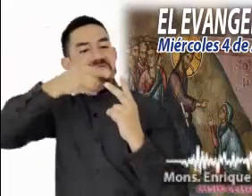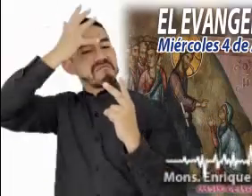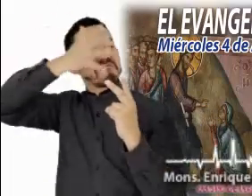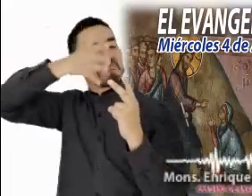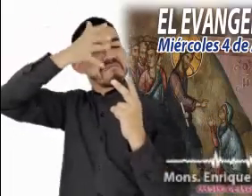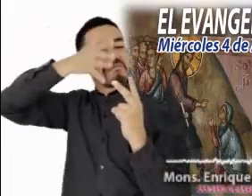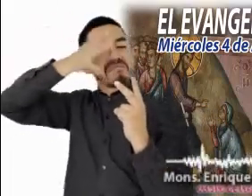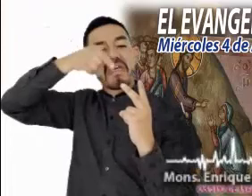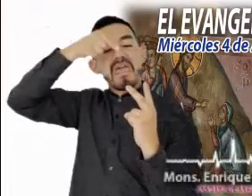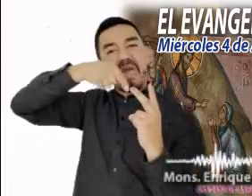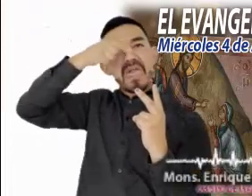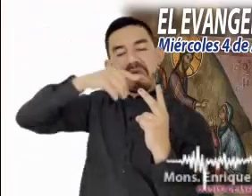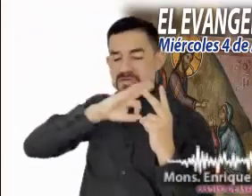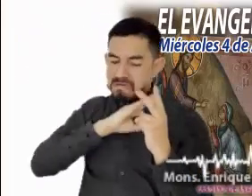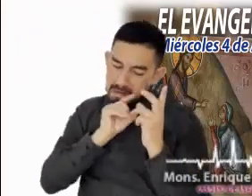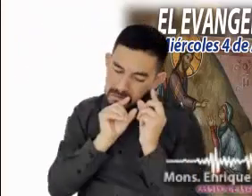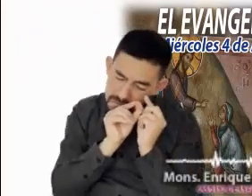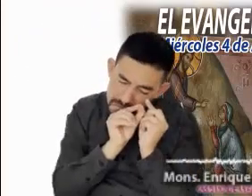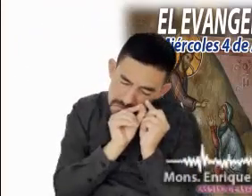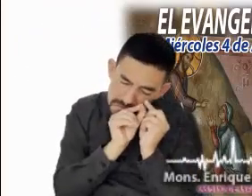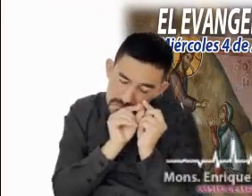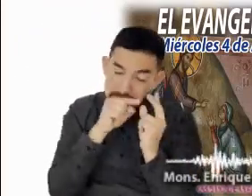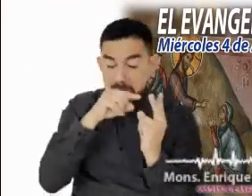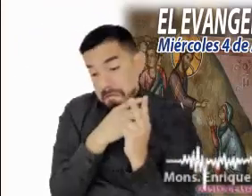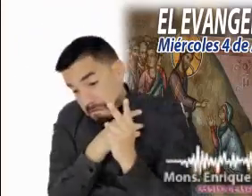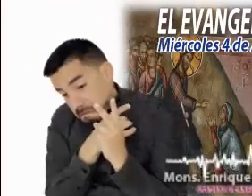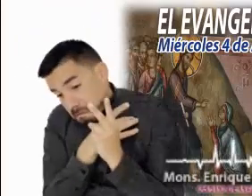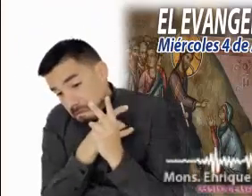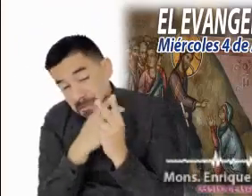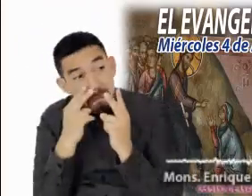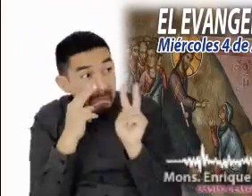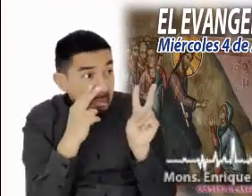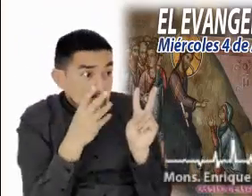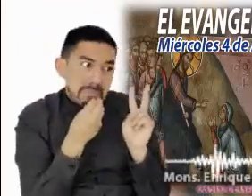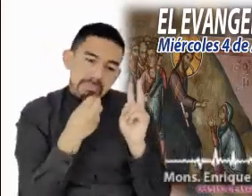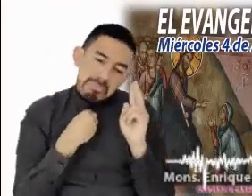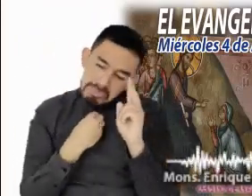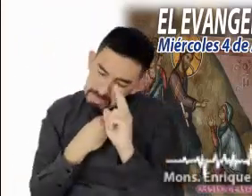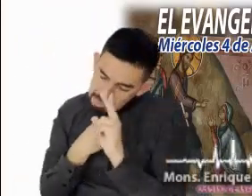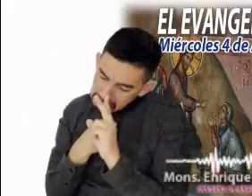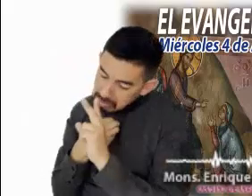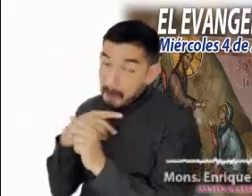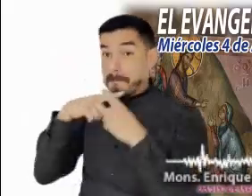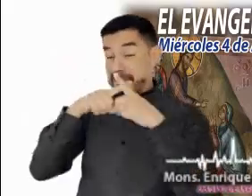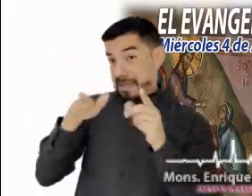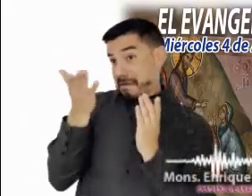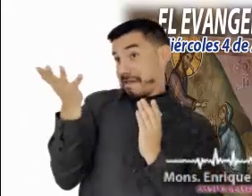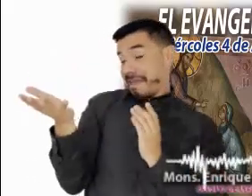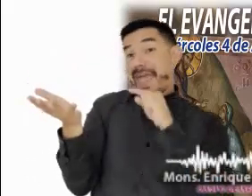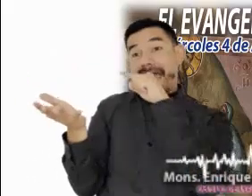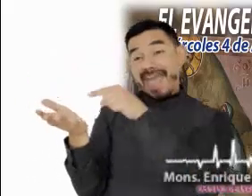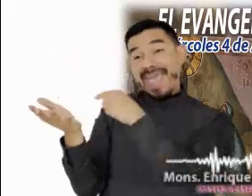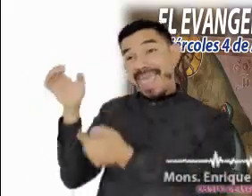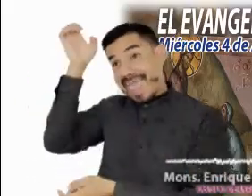Su condena se finca en la falta de fe y en los temores ante lo que pueda ocurrir. En